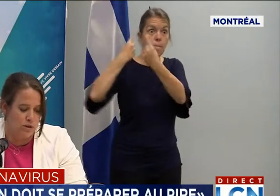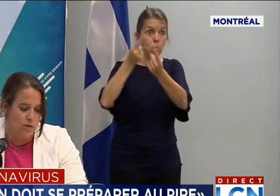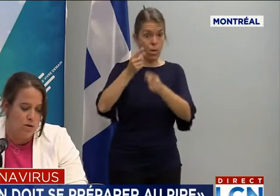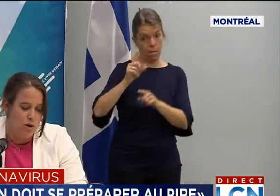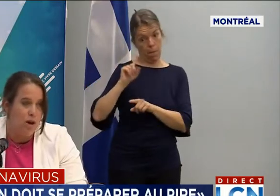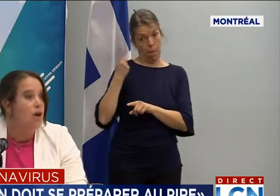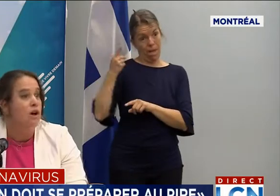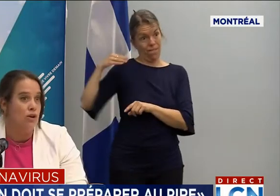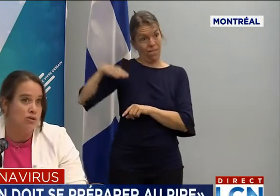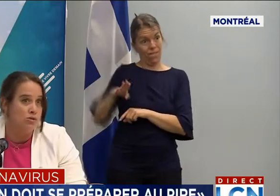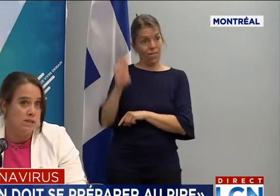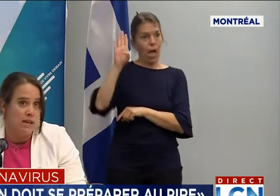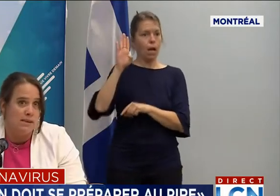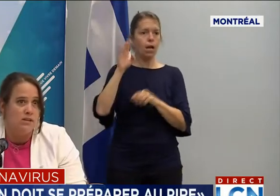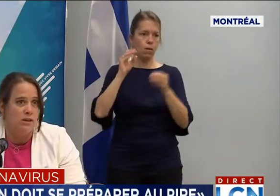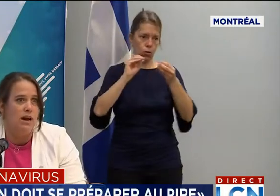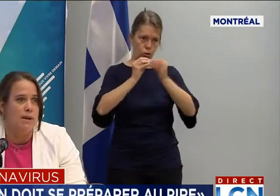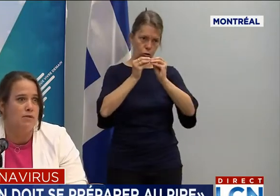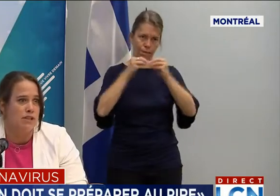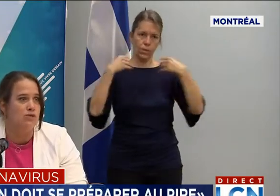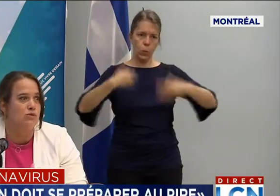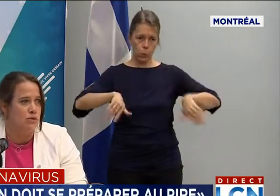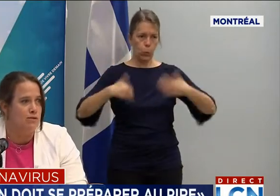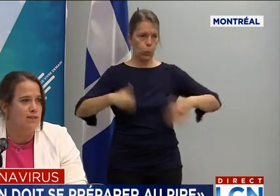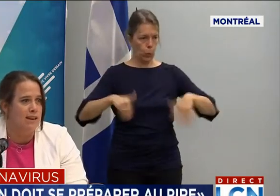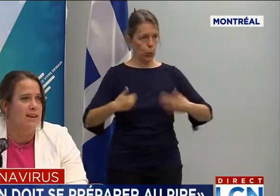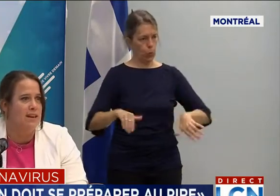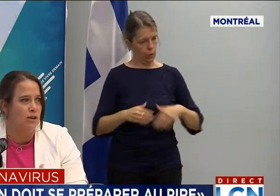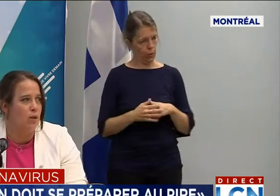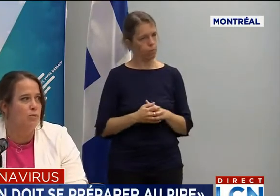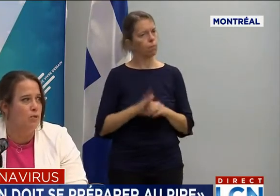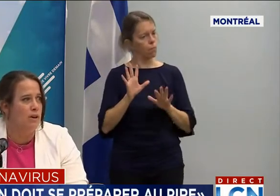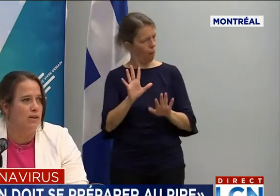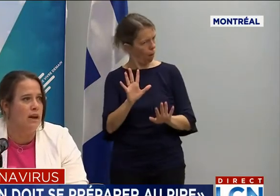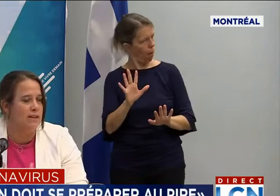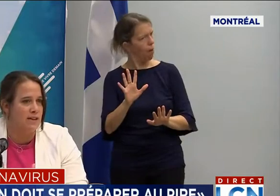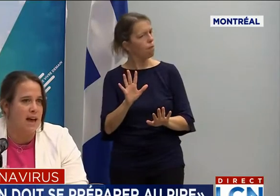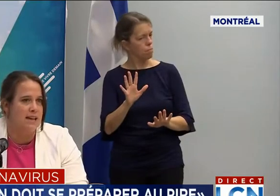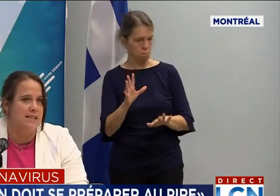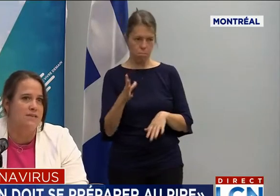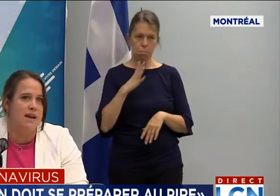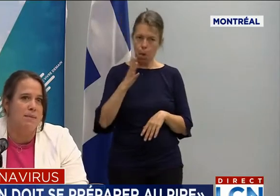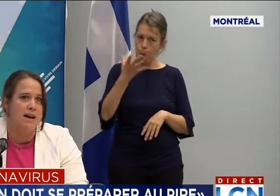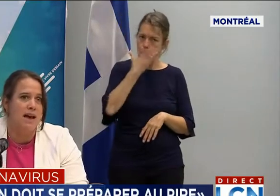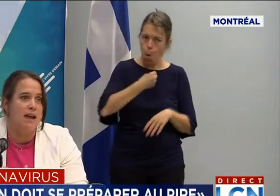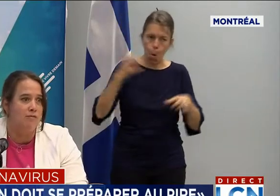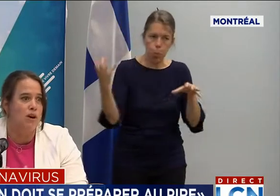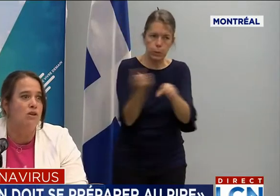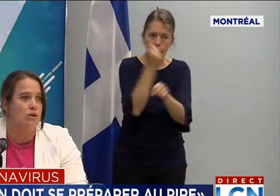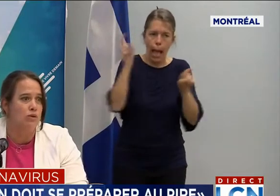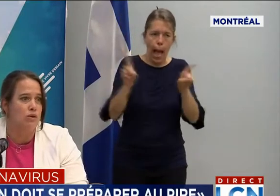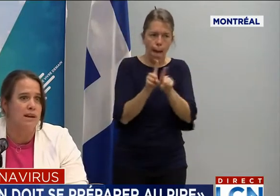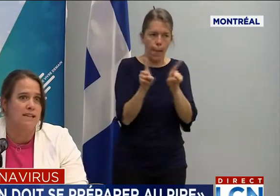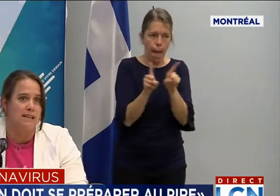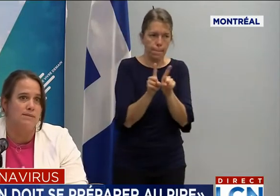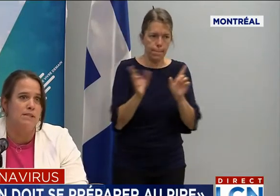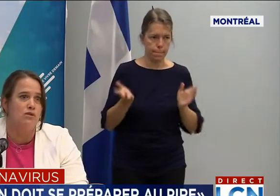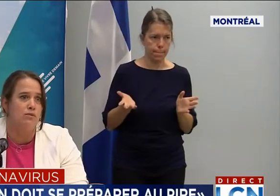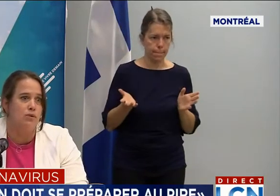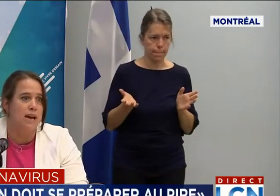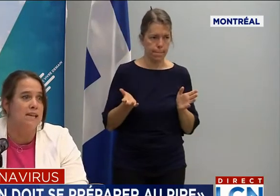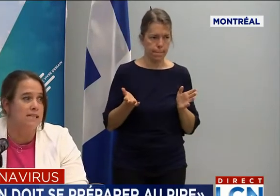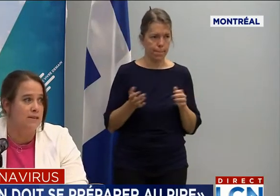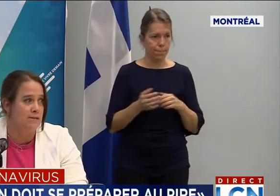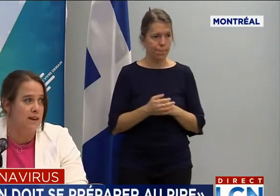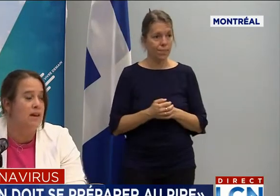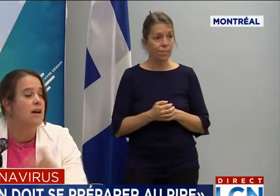ces éclosions. Le succès, parce que quand même, il des choses qu'on a faites et qu'on peut être fiers, c'est évidemment à la fois le contrôle de la transmission